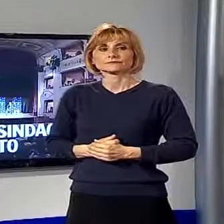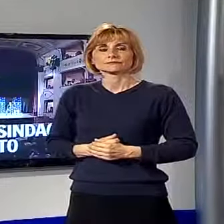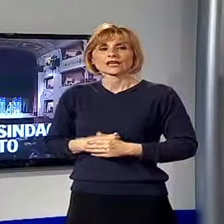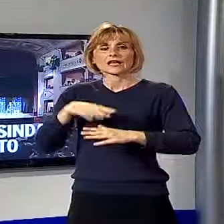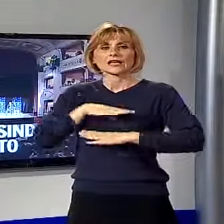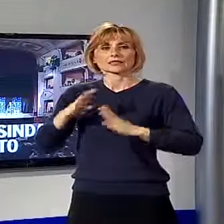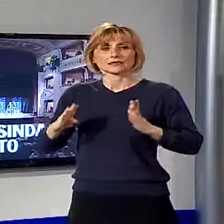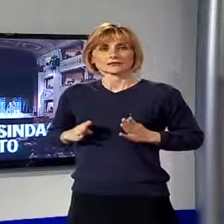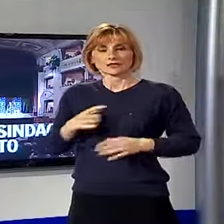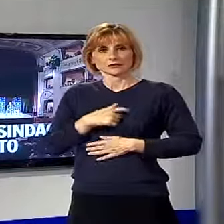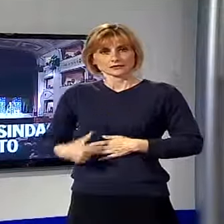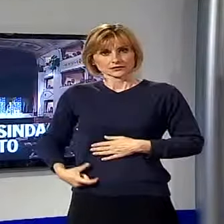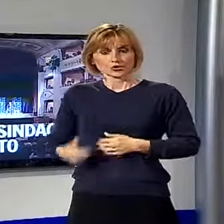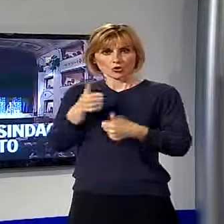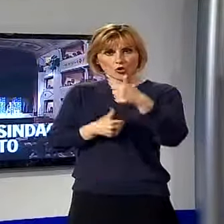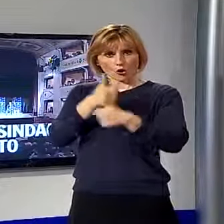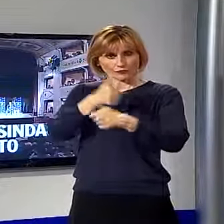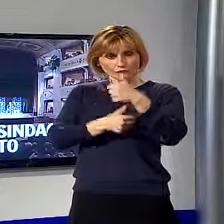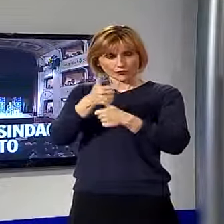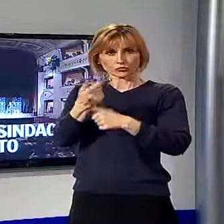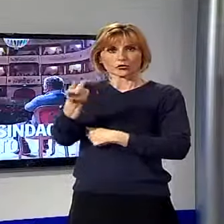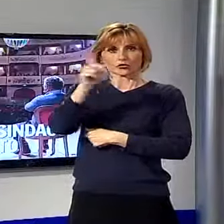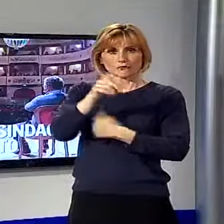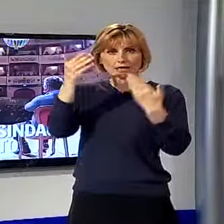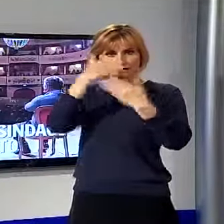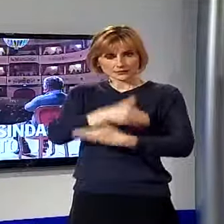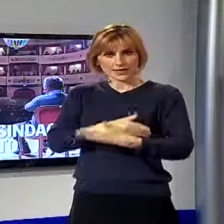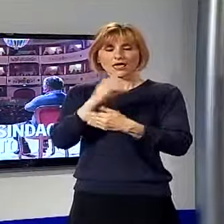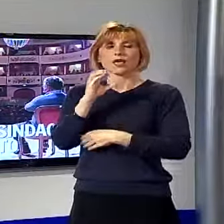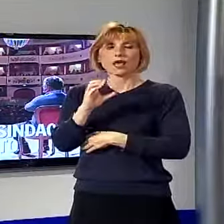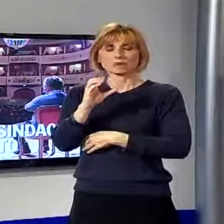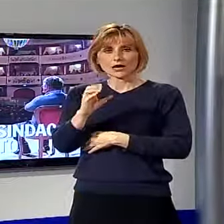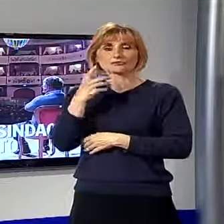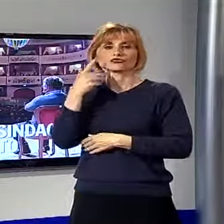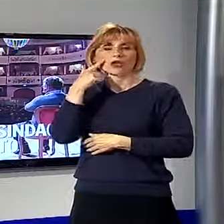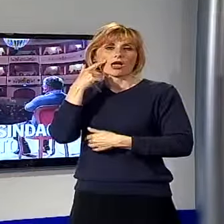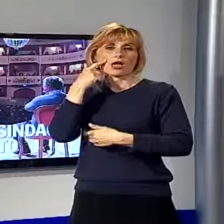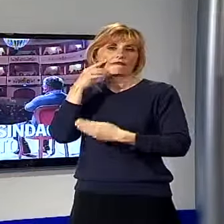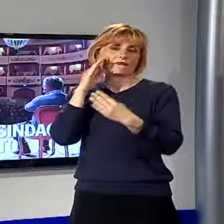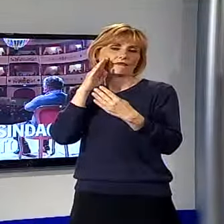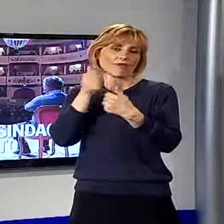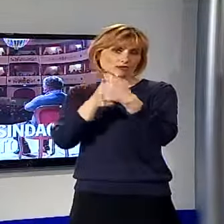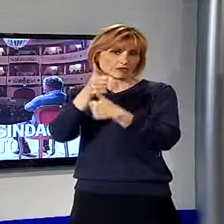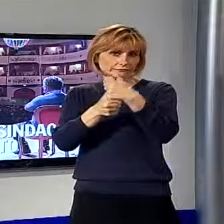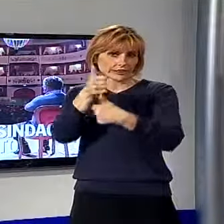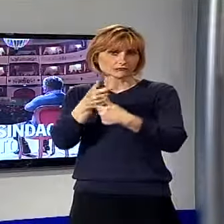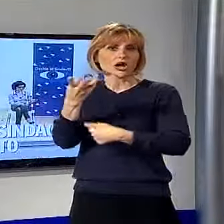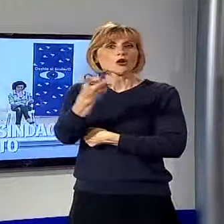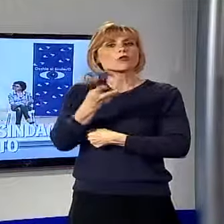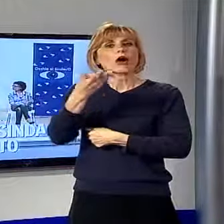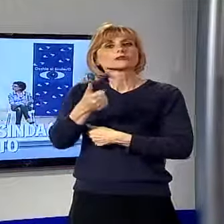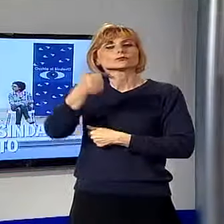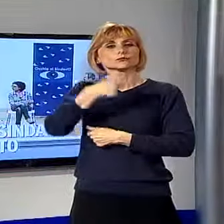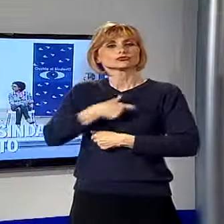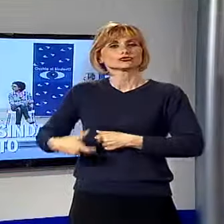Candidati a sindaco a confronto domani sera a Capannori, l'atteso faccia a faccia tra i quattro aspiranti primi cittadini